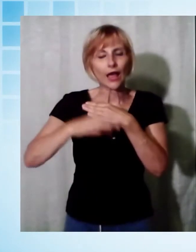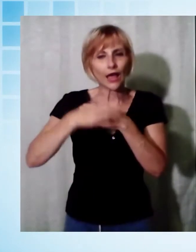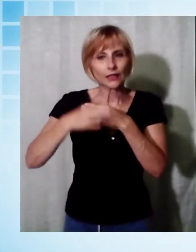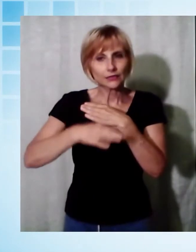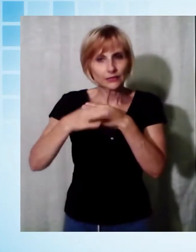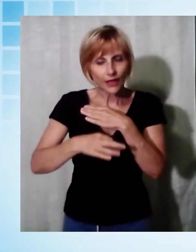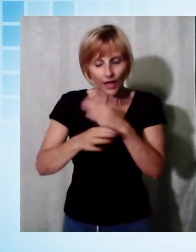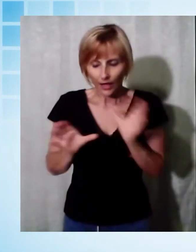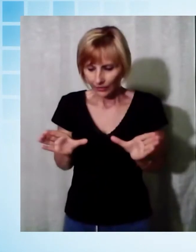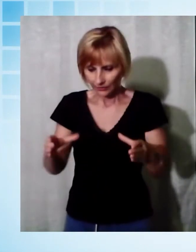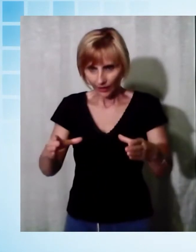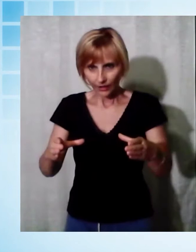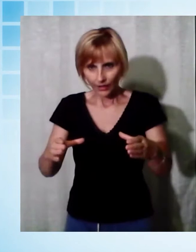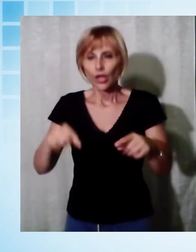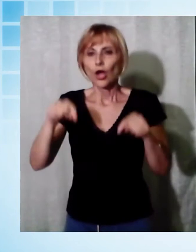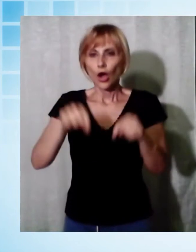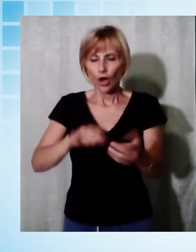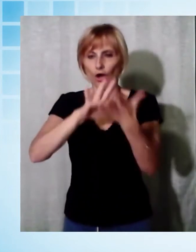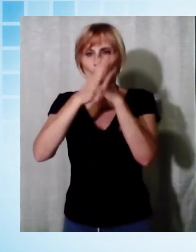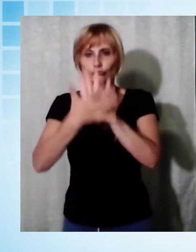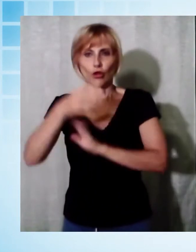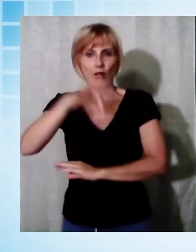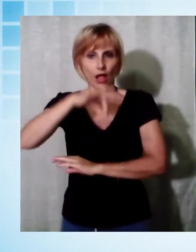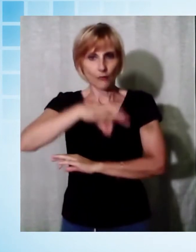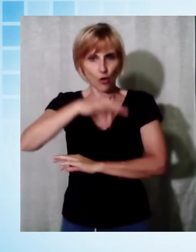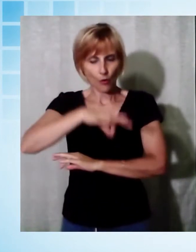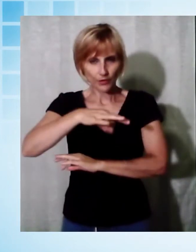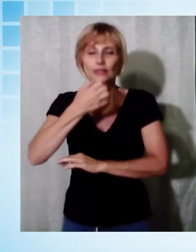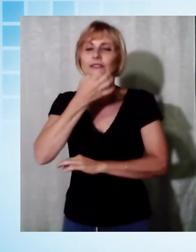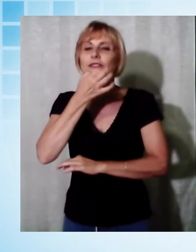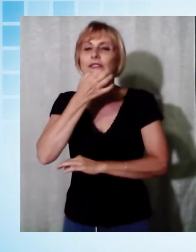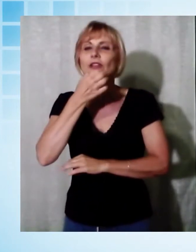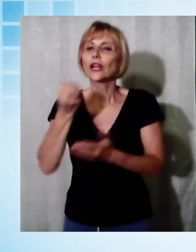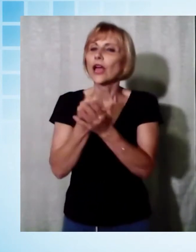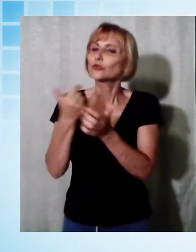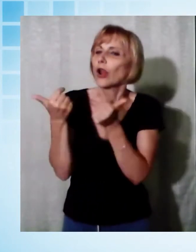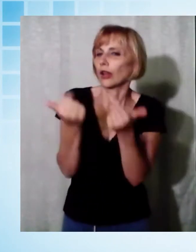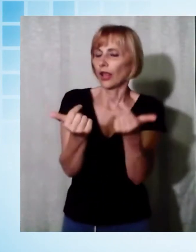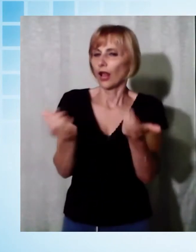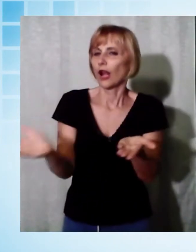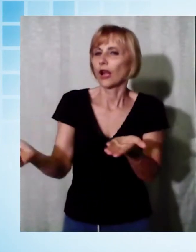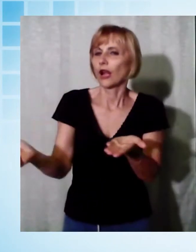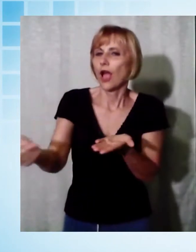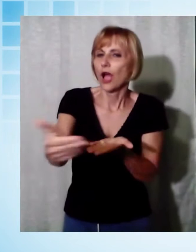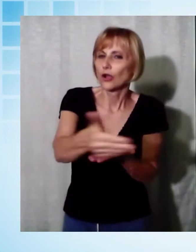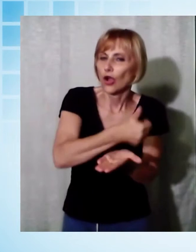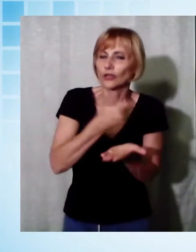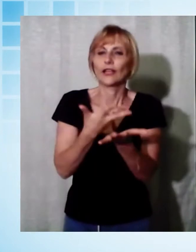patataio, rappresenta davvero un regalo della natura da cogliere, raccontare e condividere con tutti.